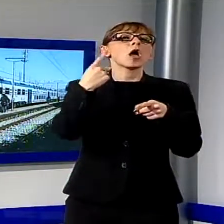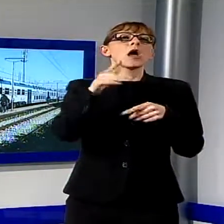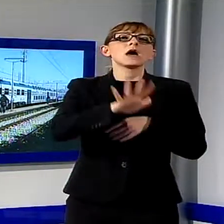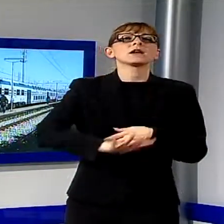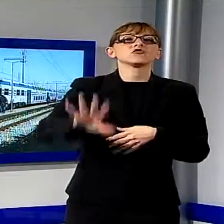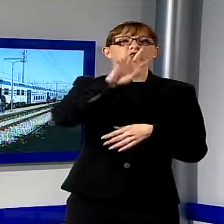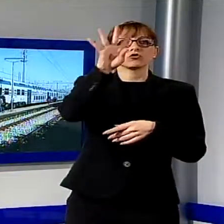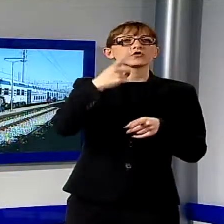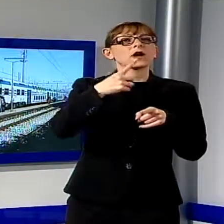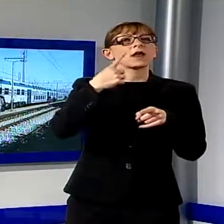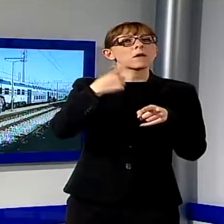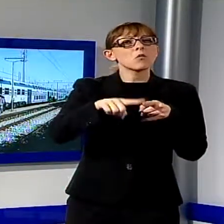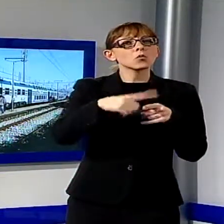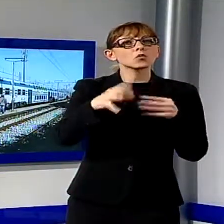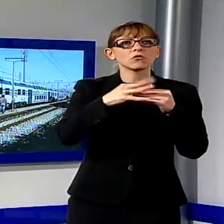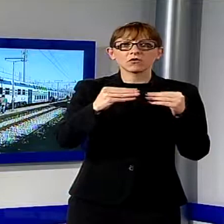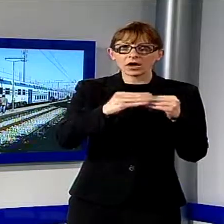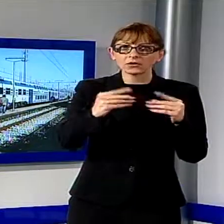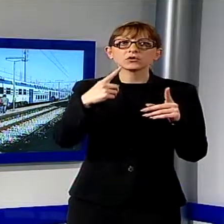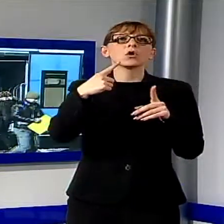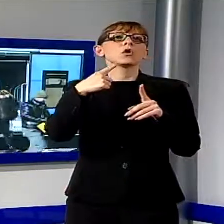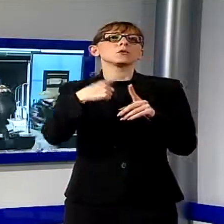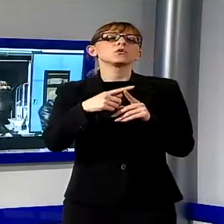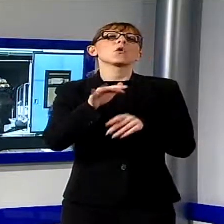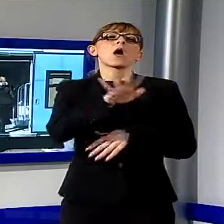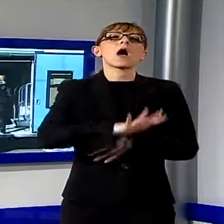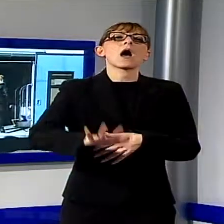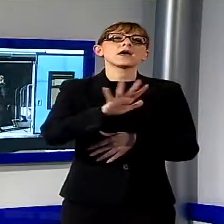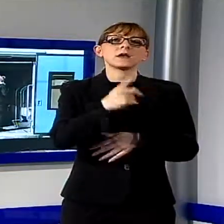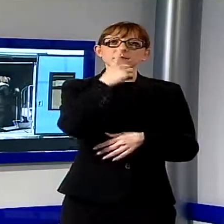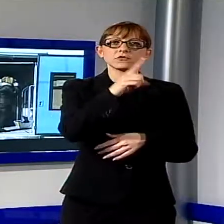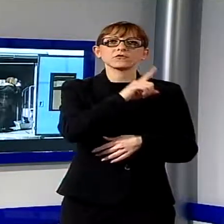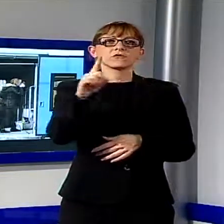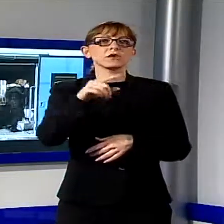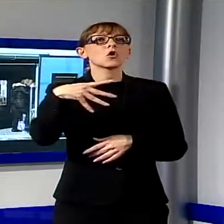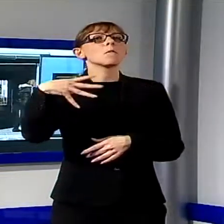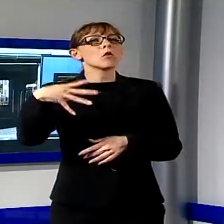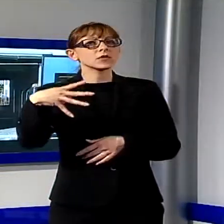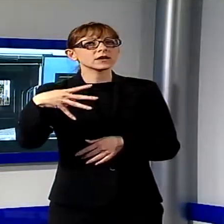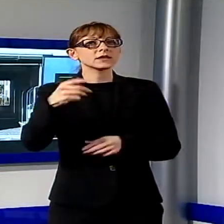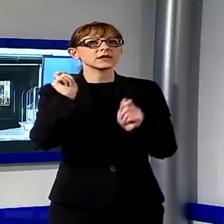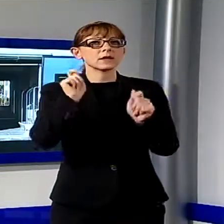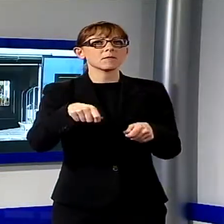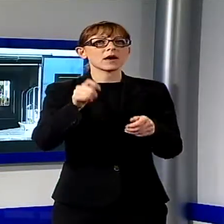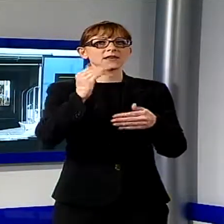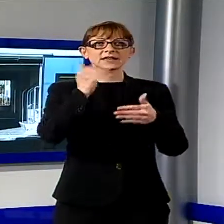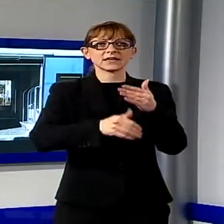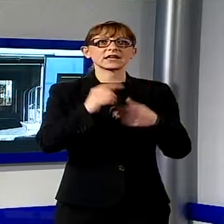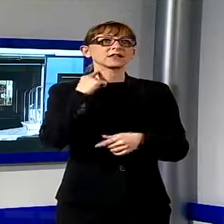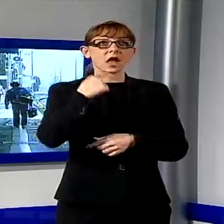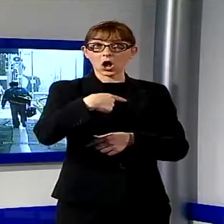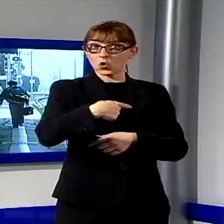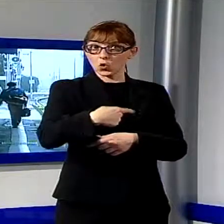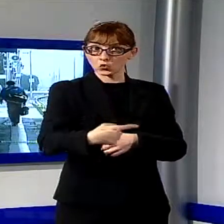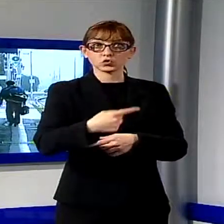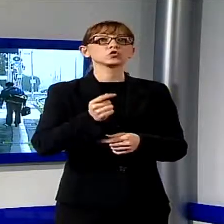20 anni. I lavori per il raddoppio nel tratto da Pistoia a Montecatini saranno affidati entro agosto e partiranno per la fine